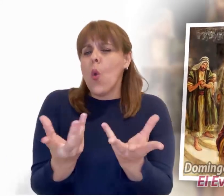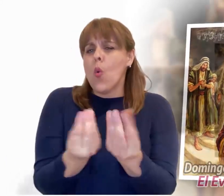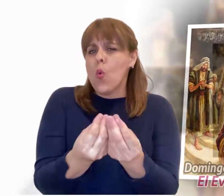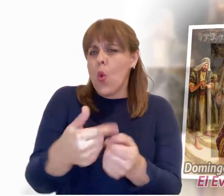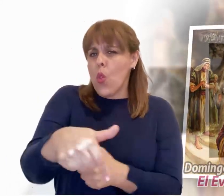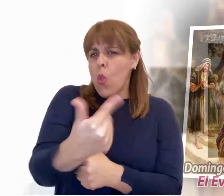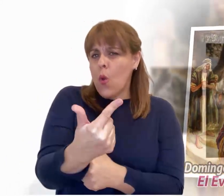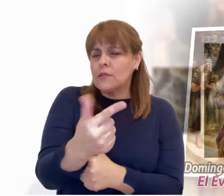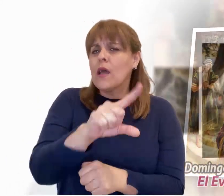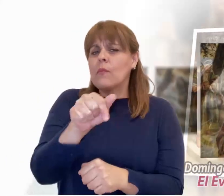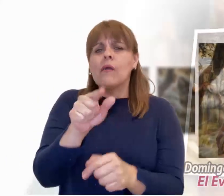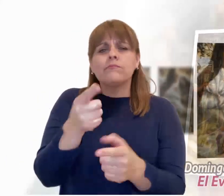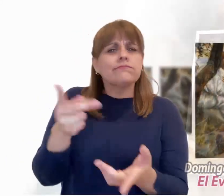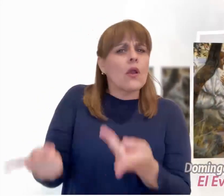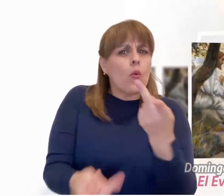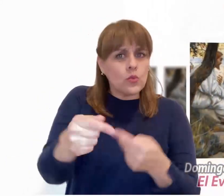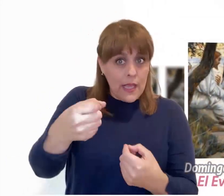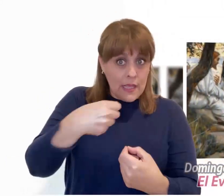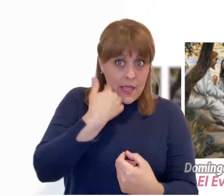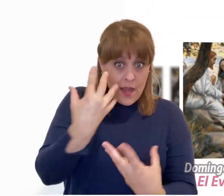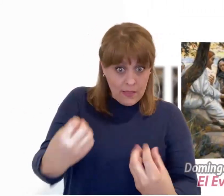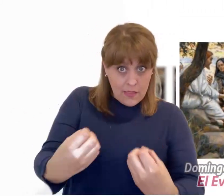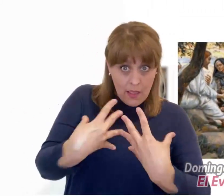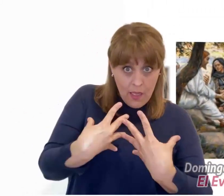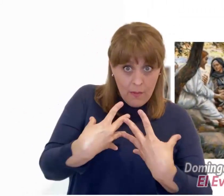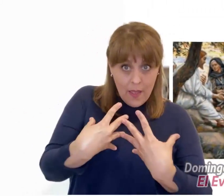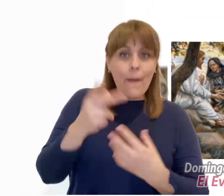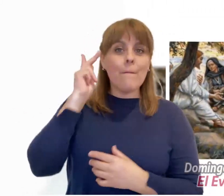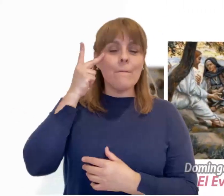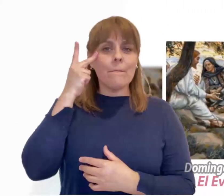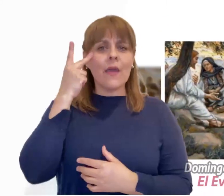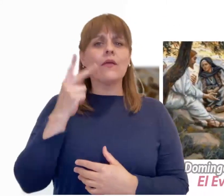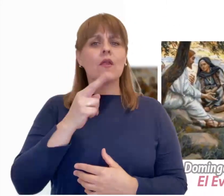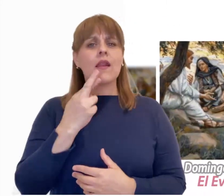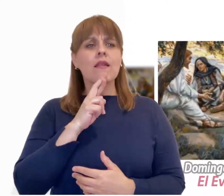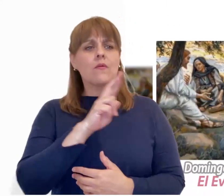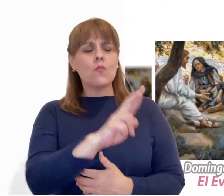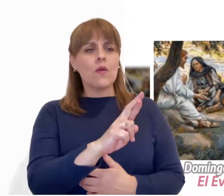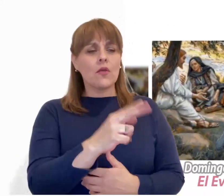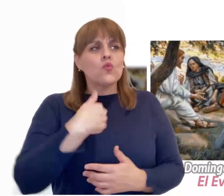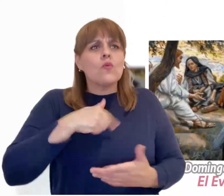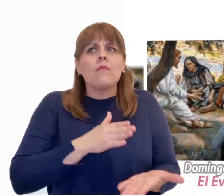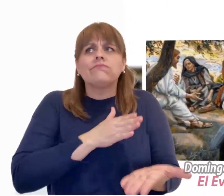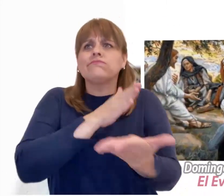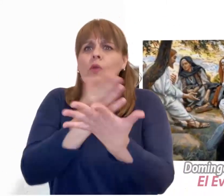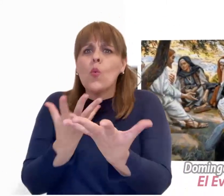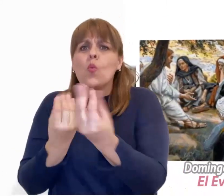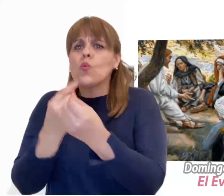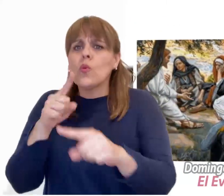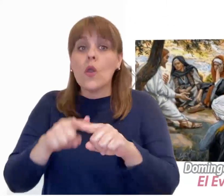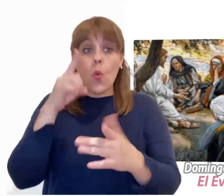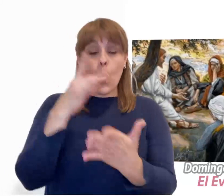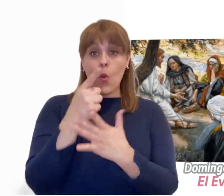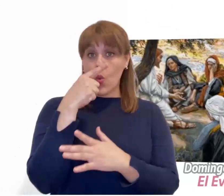doce, ¿también ustedes quieren dejarme? Simón Pedro le respondió, Señor, ¿a quién iremos?